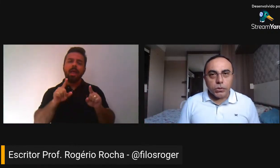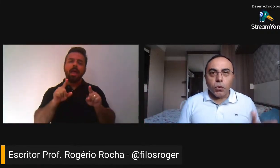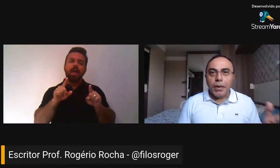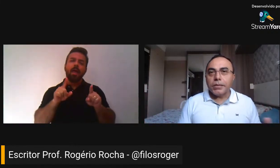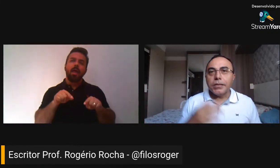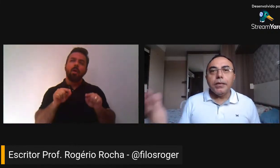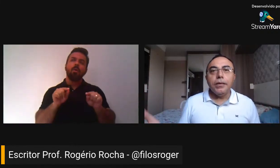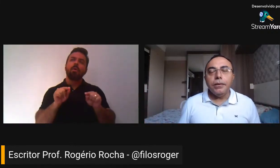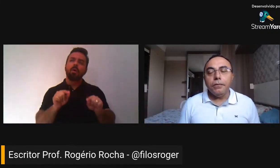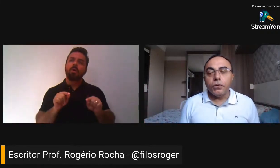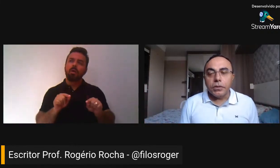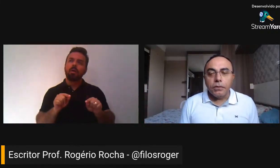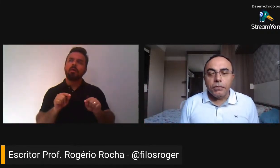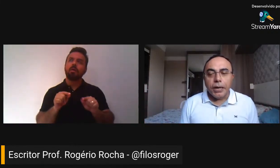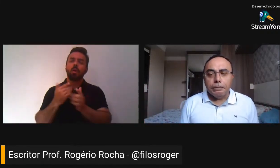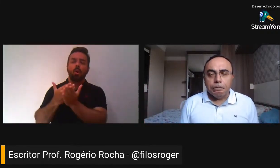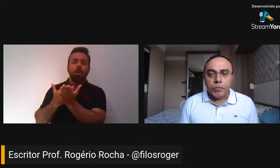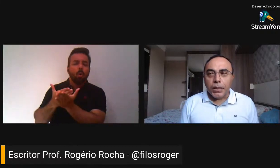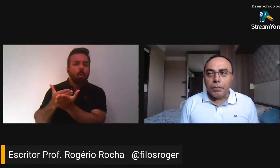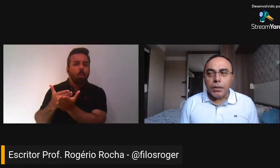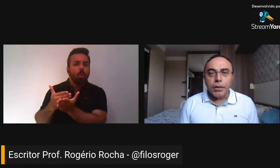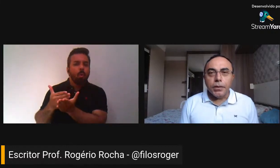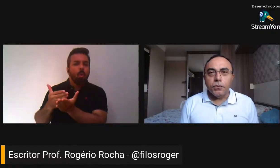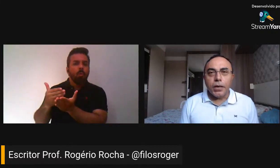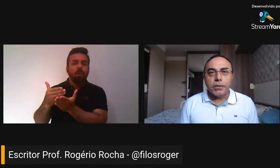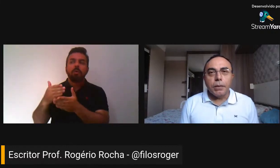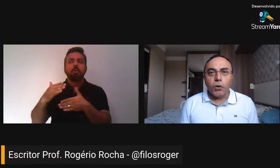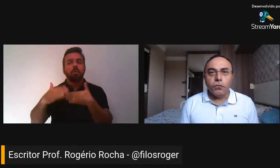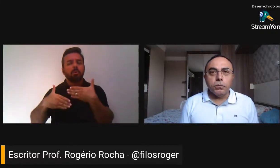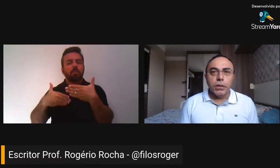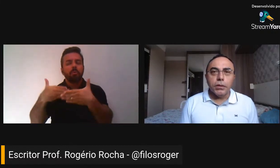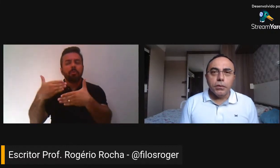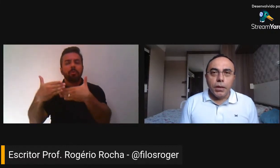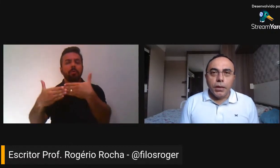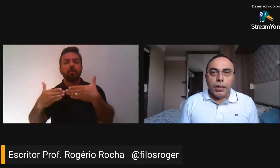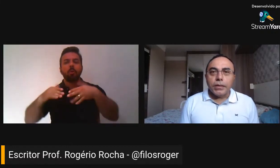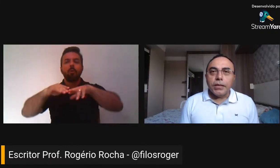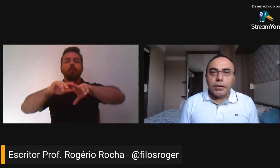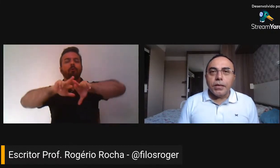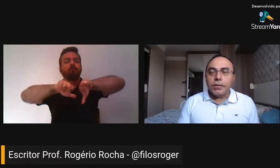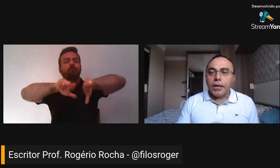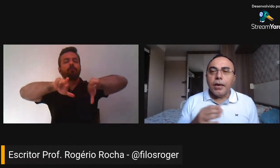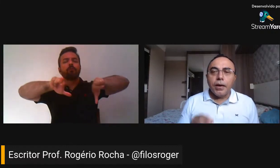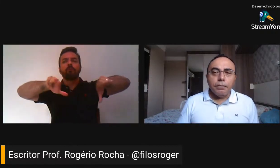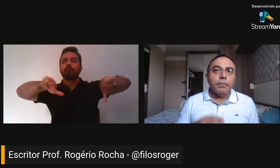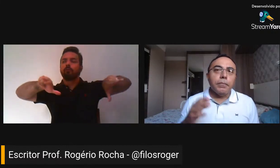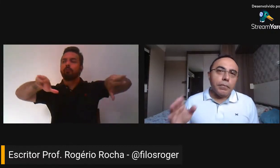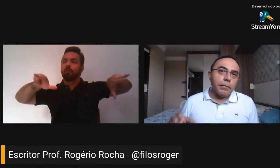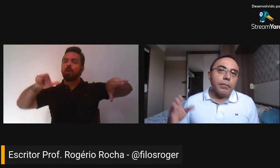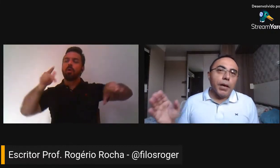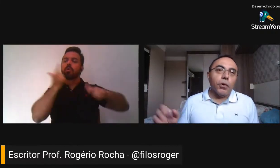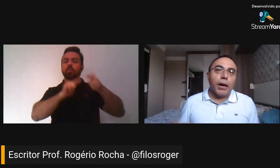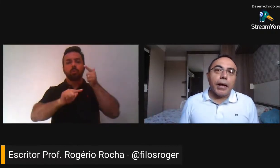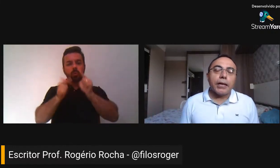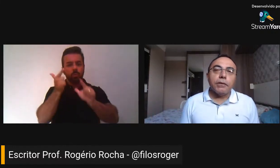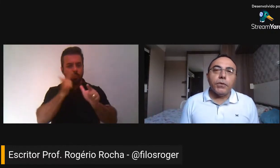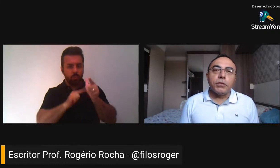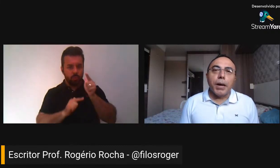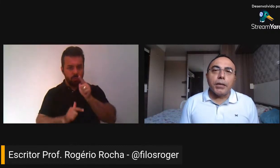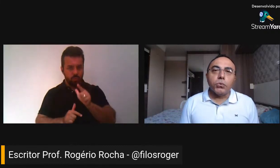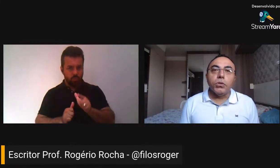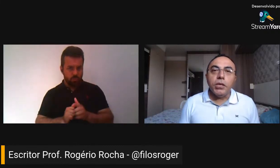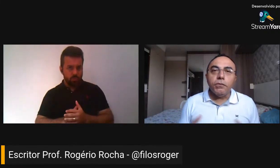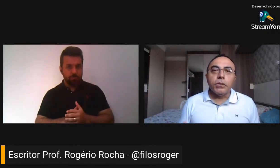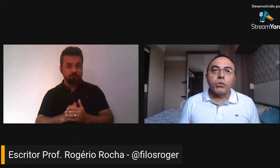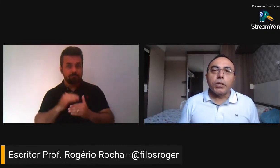outras coisas. Começa daí e você vai caminhando, vai se aprofundando. a tendência é melhorar cada